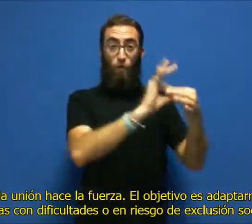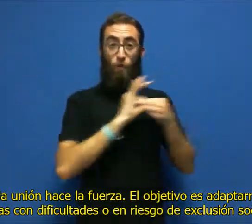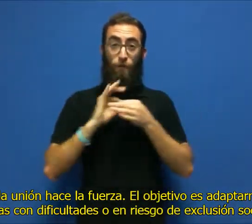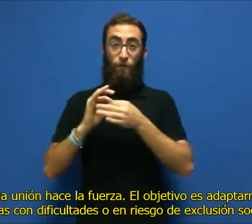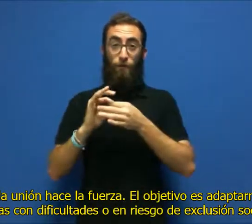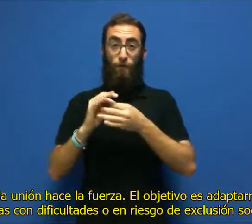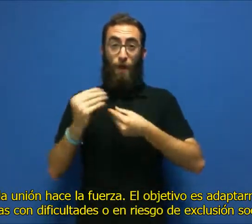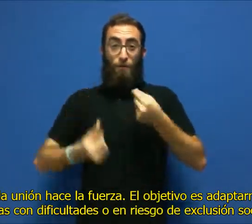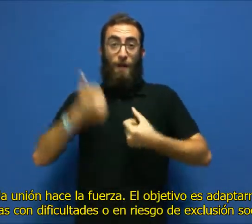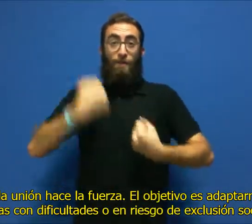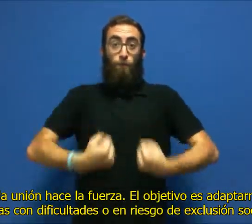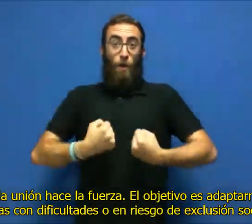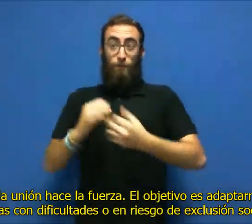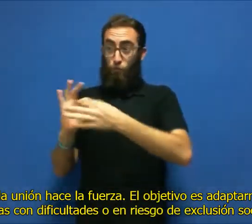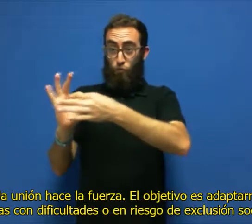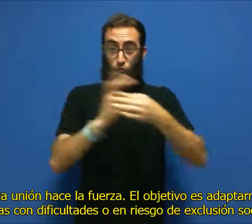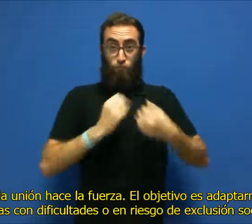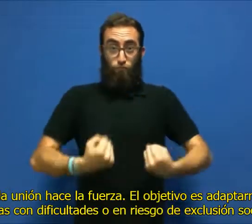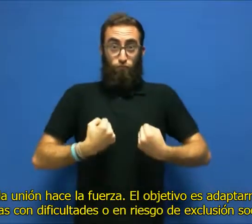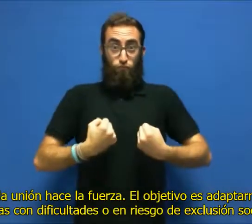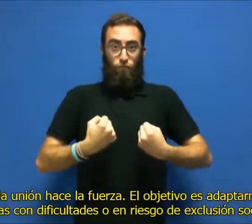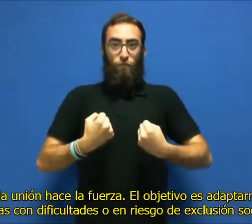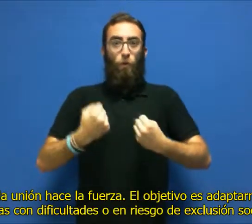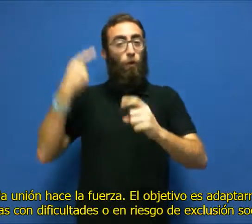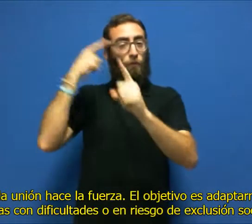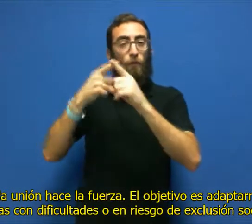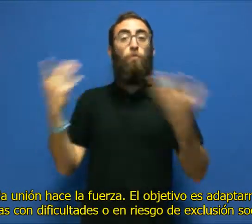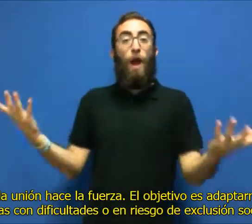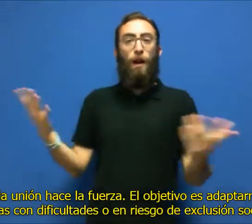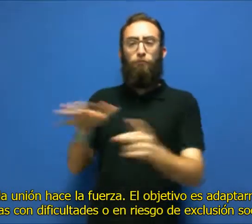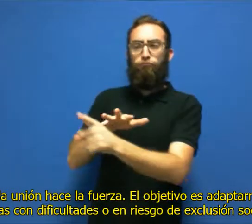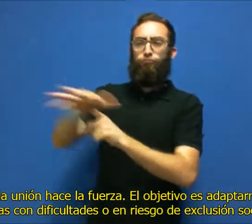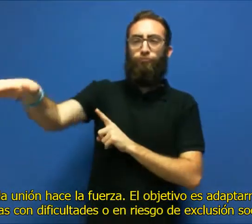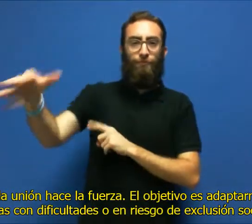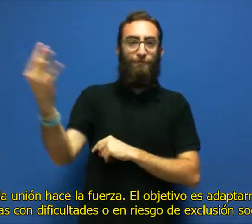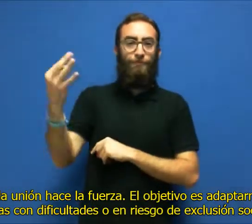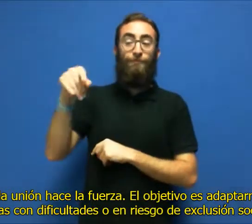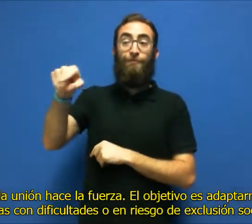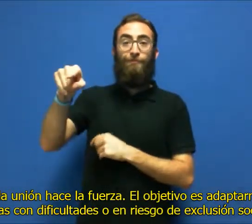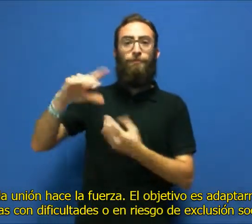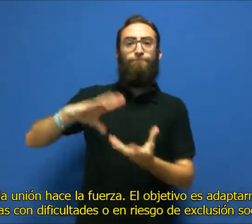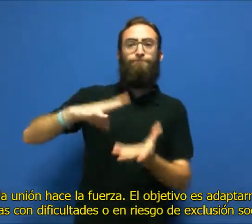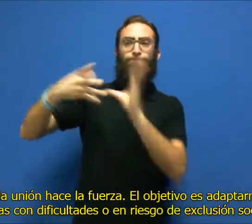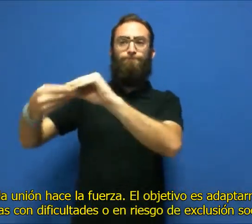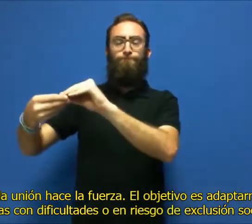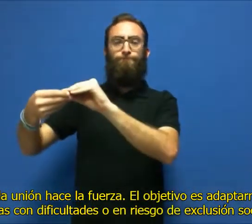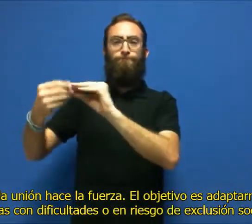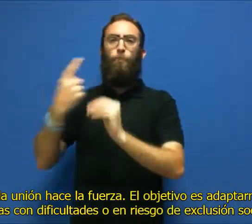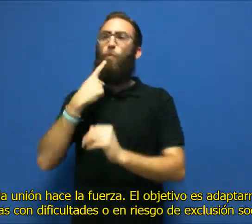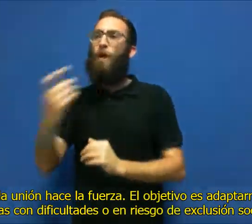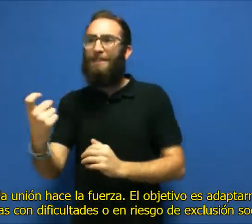Saben que la unión hace la fuerza. El objetivo es adaptarnos a las personas con dificultades o en riesgo de exclusión social,